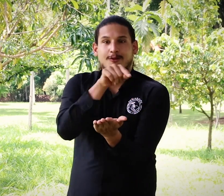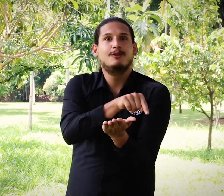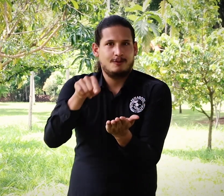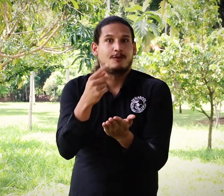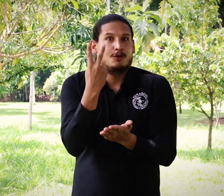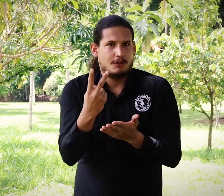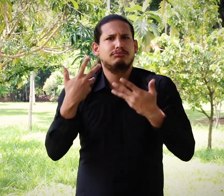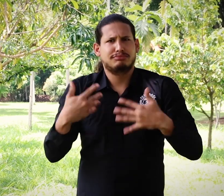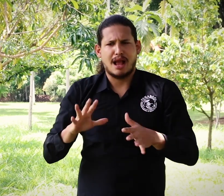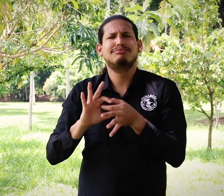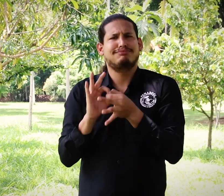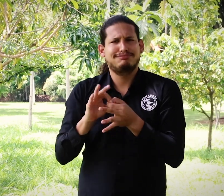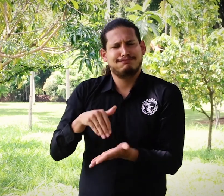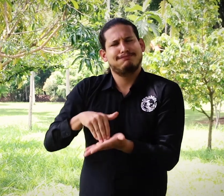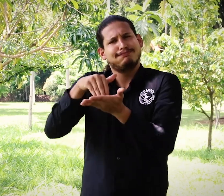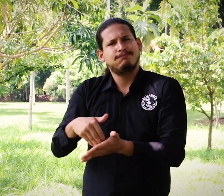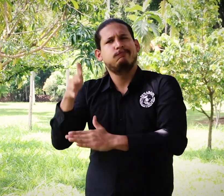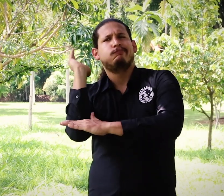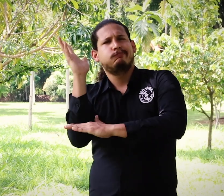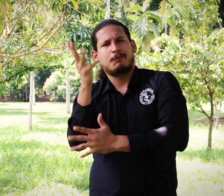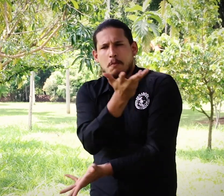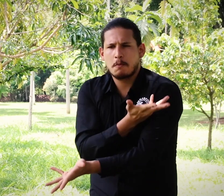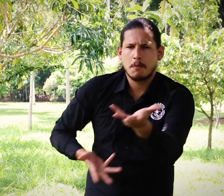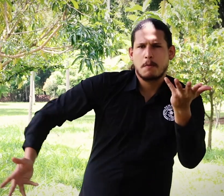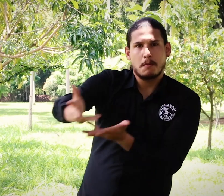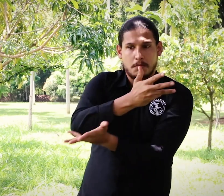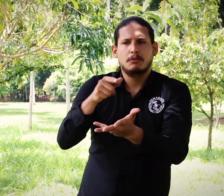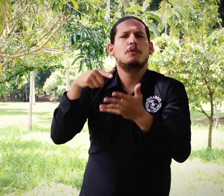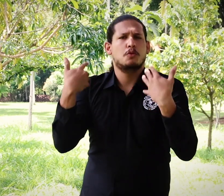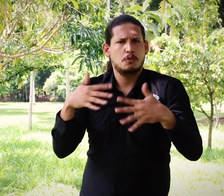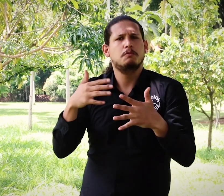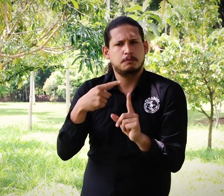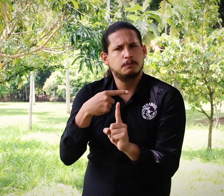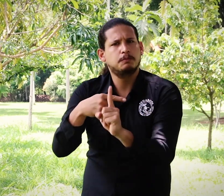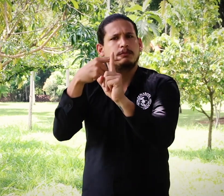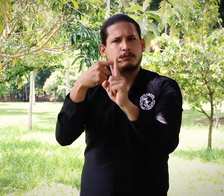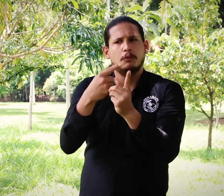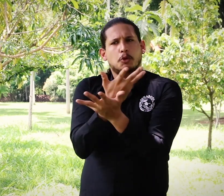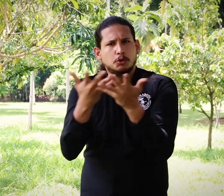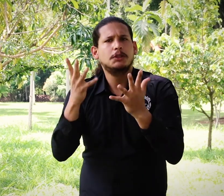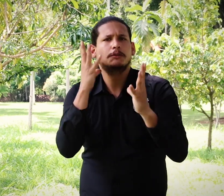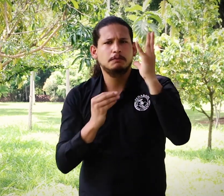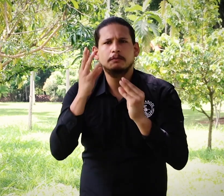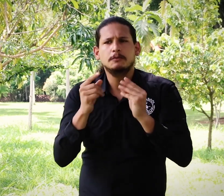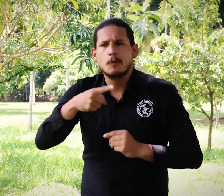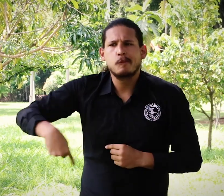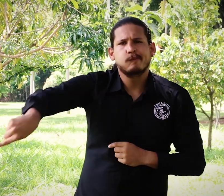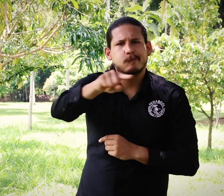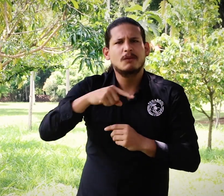Estos dos documentos se plantearon en esta reunión y se compartieron con las personas allí presentes. Fue una experiencia